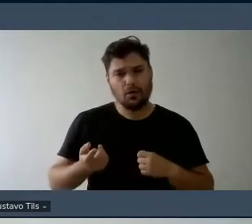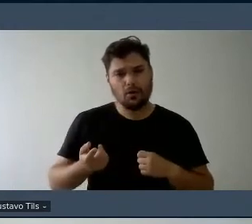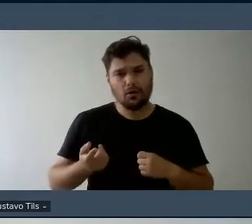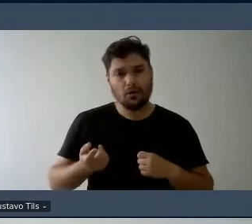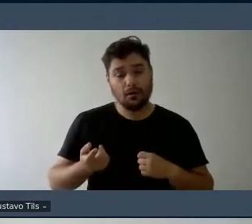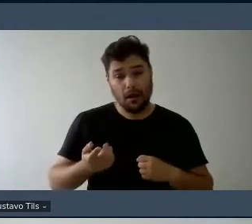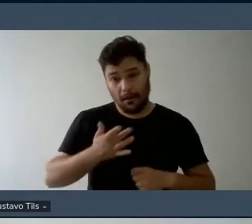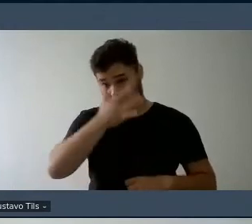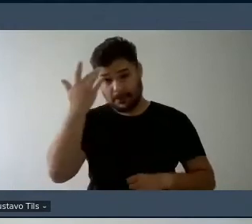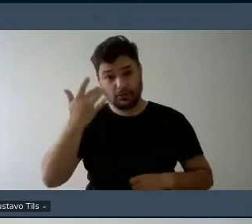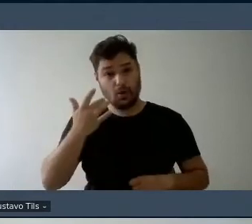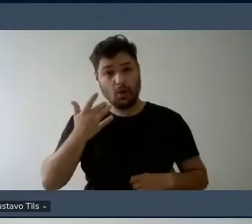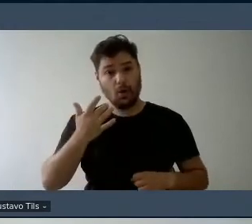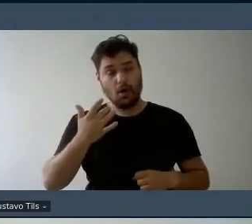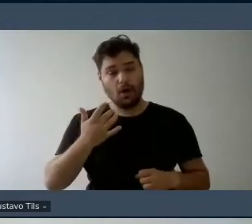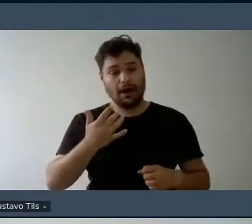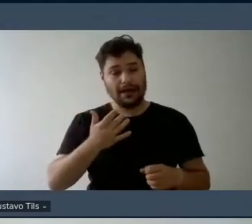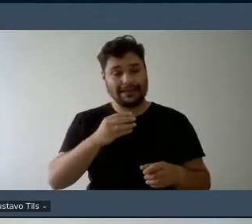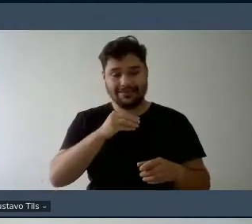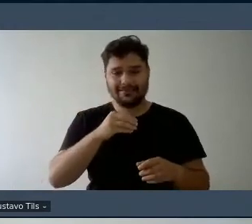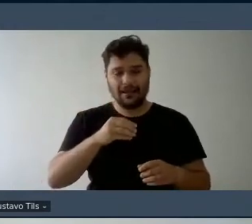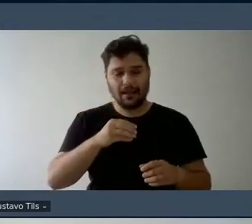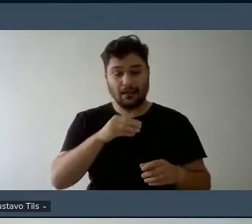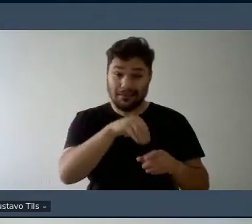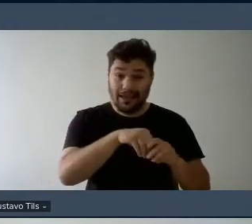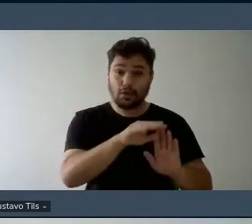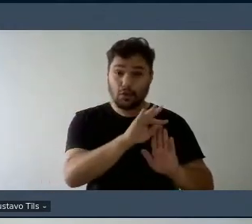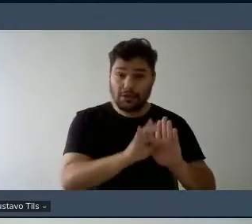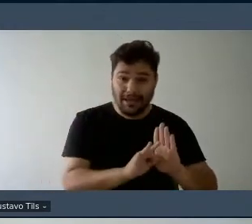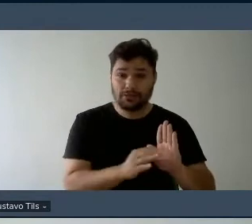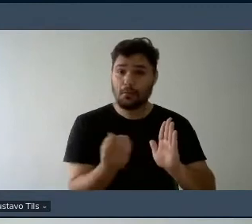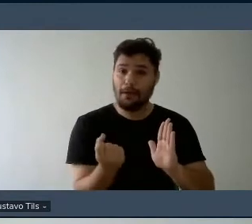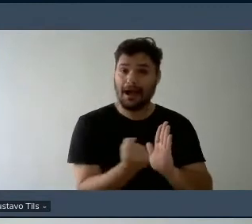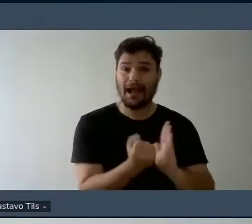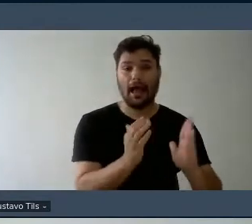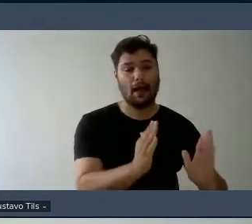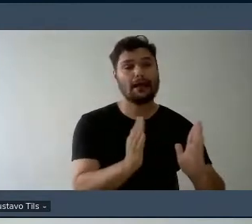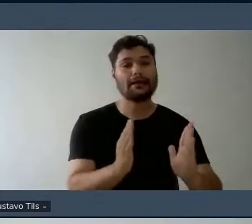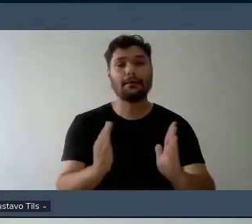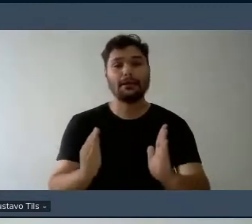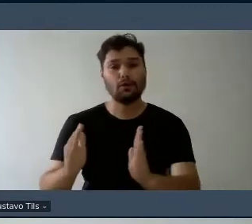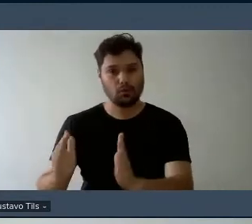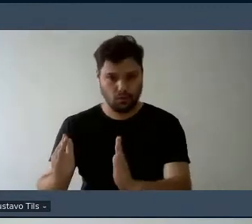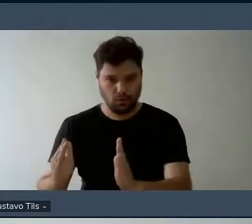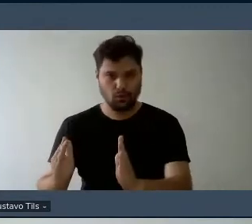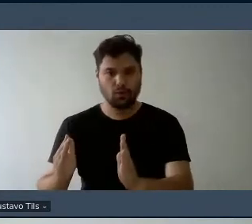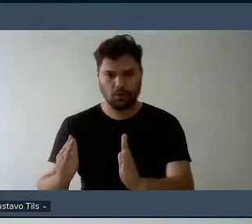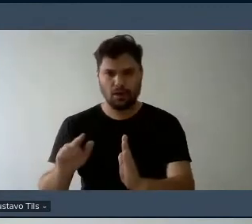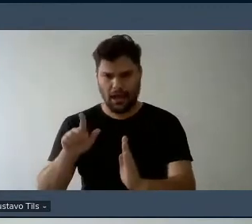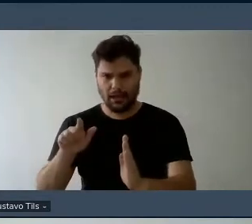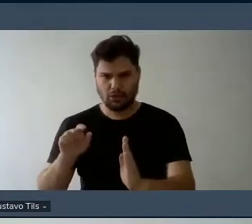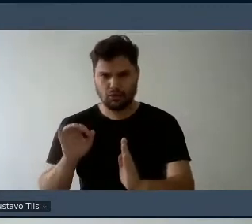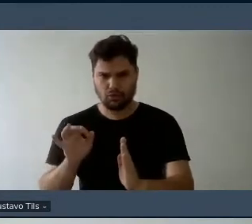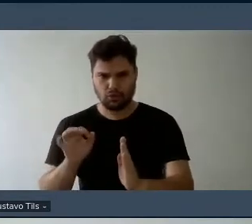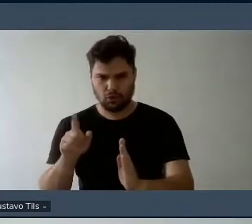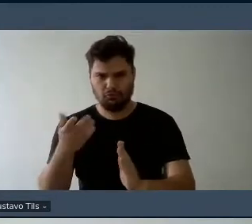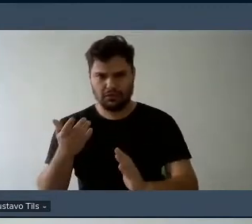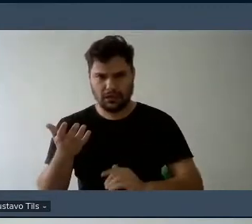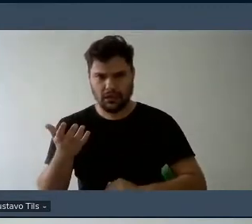o leitor a leitora não ter que ficar procurando essa informação trazer para mais perto das análises é isso mesmo Fátima que eu estou